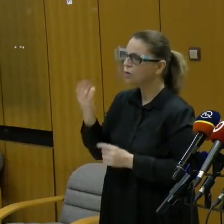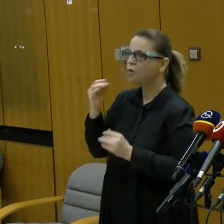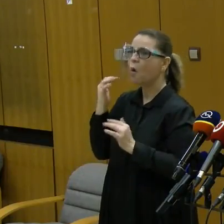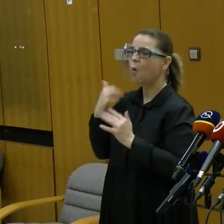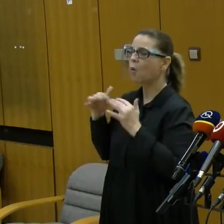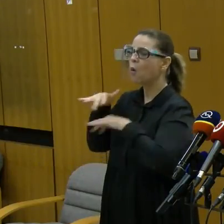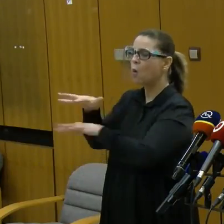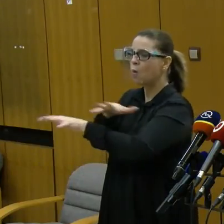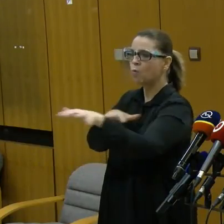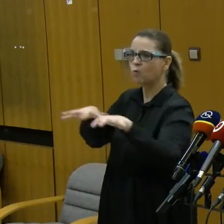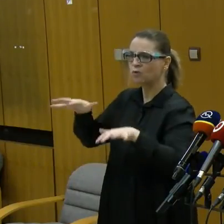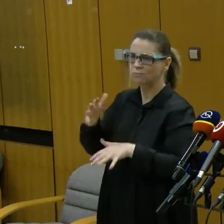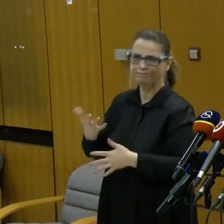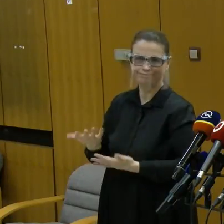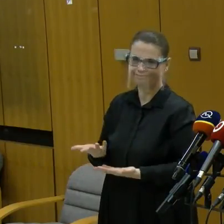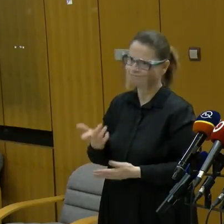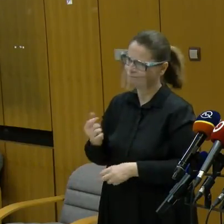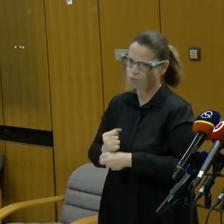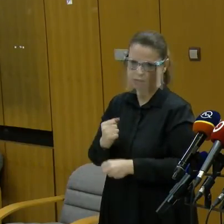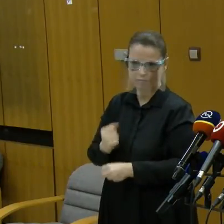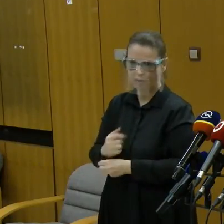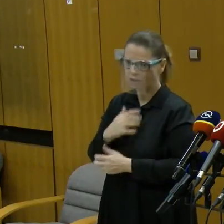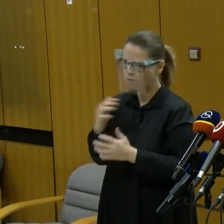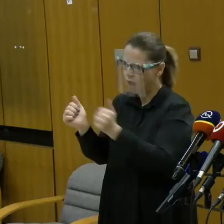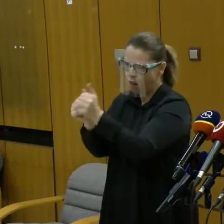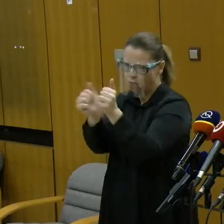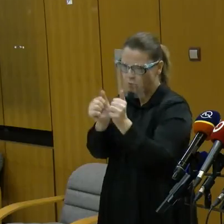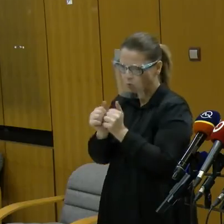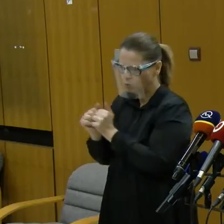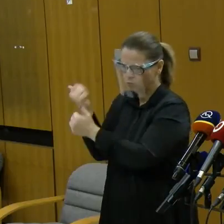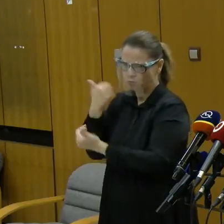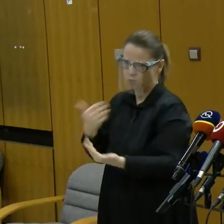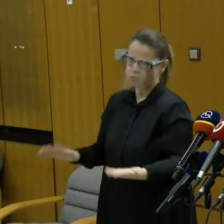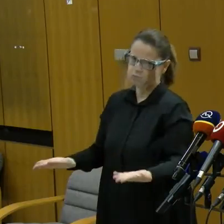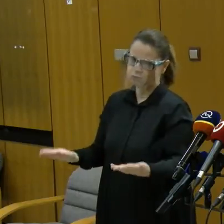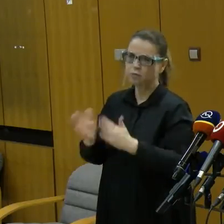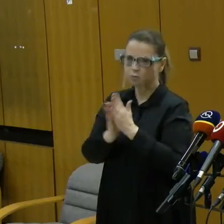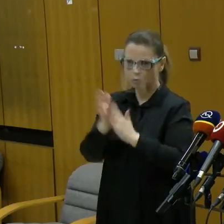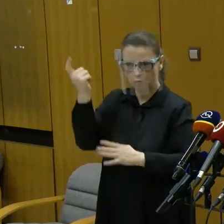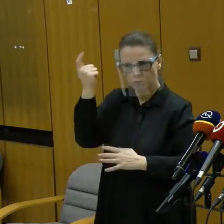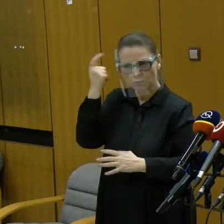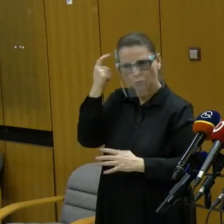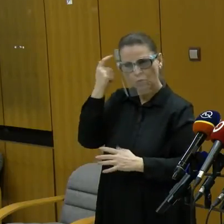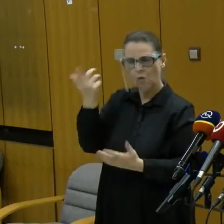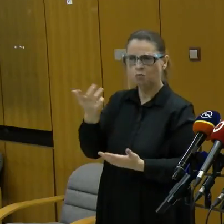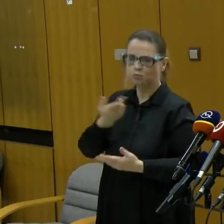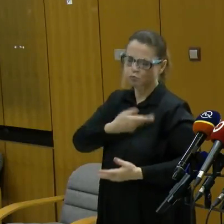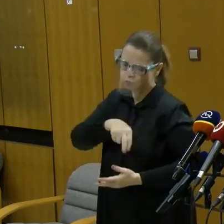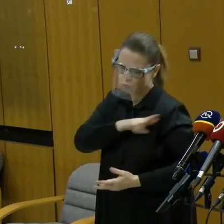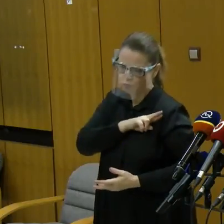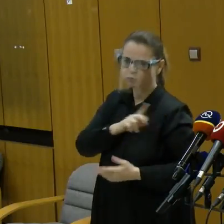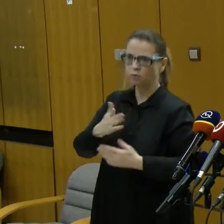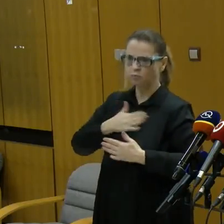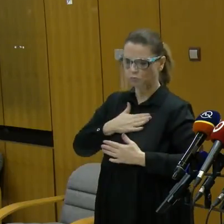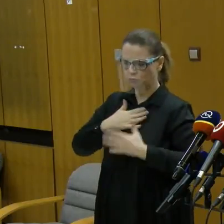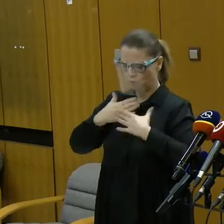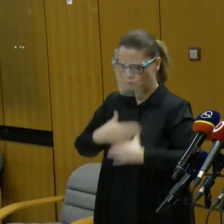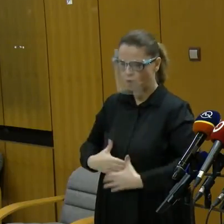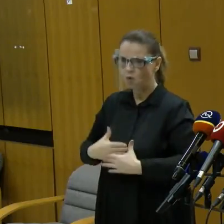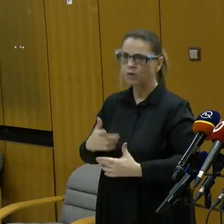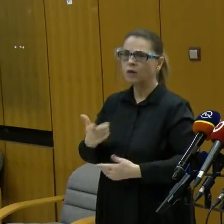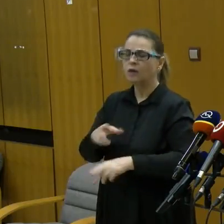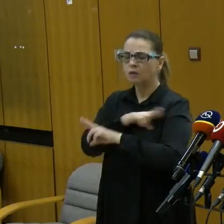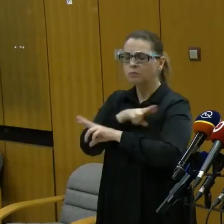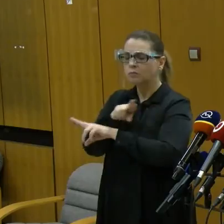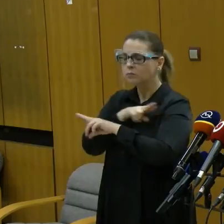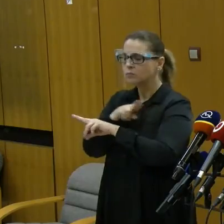nedieje. Veľmi prosím všetkých občanov, buďme zodpovední voči sebe, voči svojmu zdraviu. Naozaj tá smrtnosť